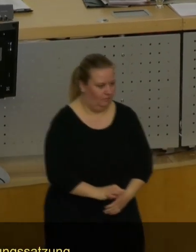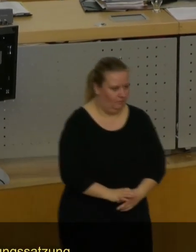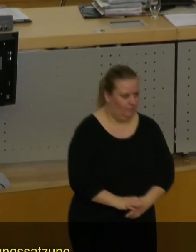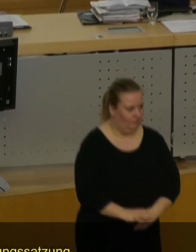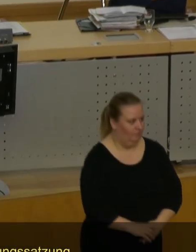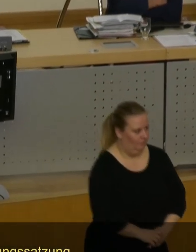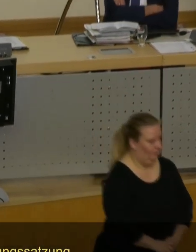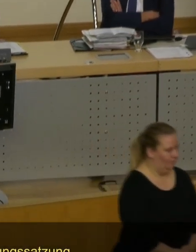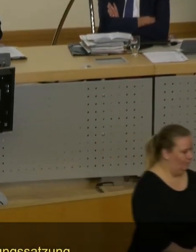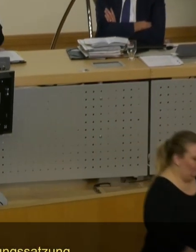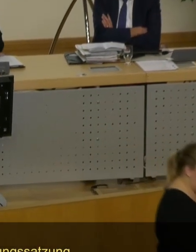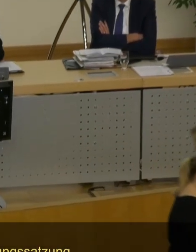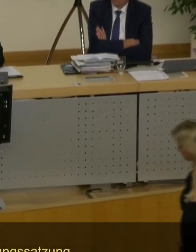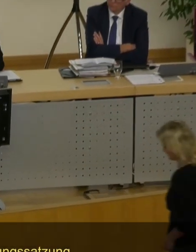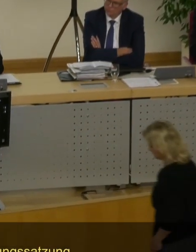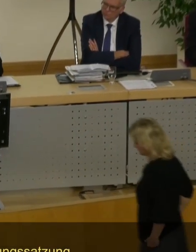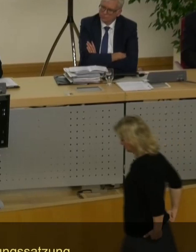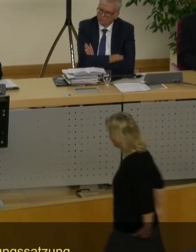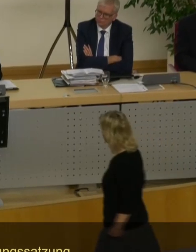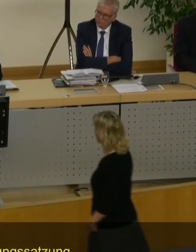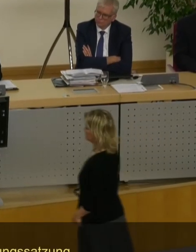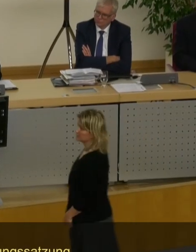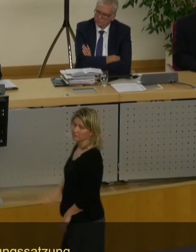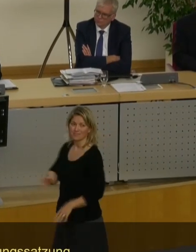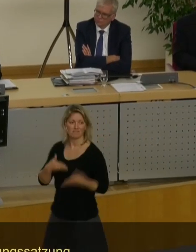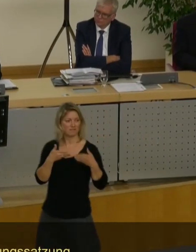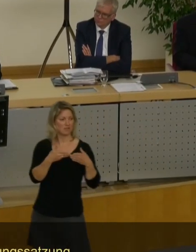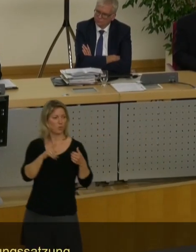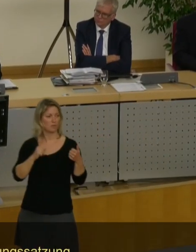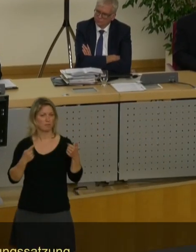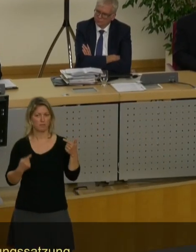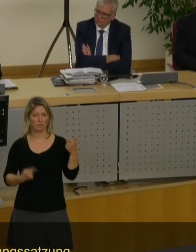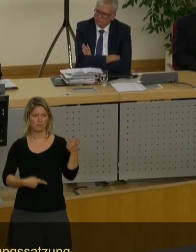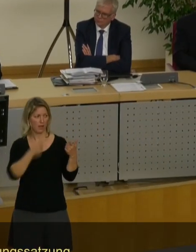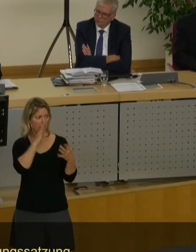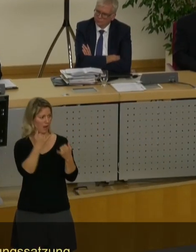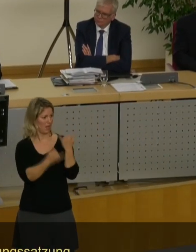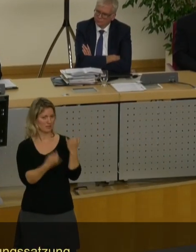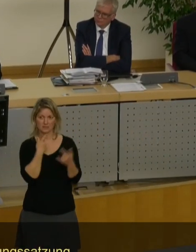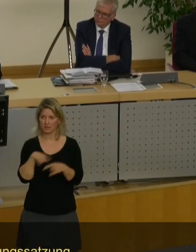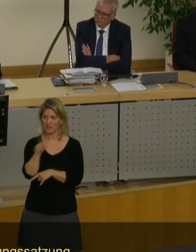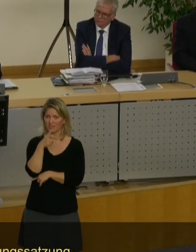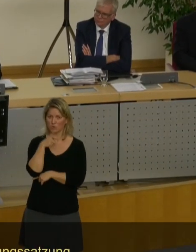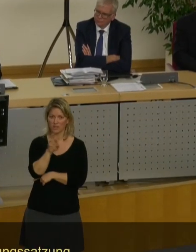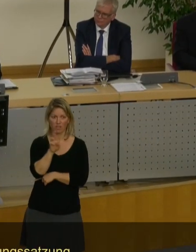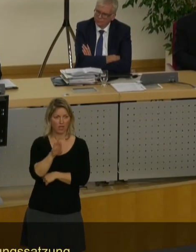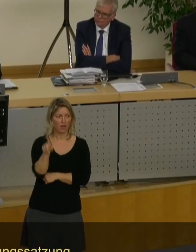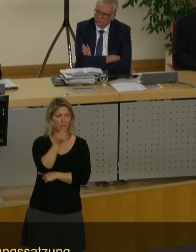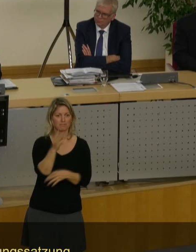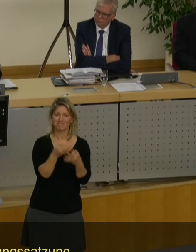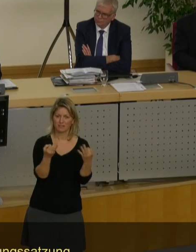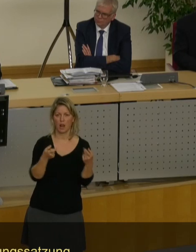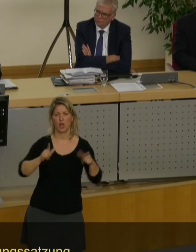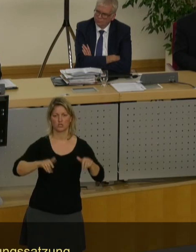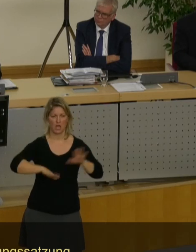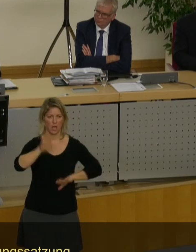So, damit ist erst einmal die Rednerliste abgearbeitet. Wird ein Schlusswort gewünscht? Sehe ich nicht, dann können wir zur Abstimmung schreiten. Wir